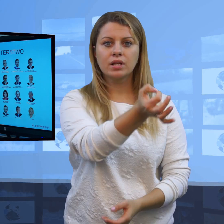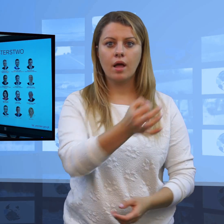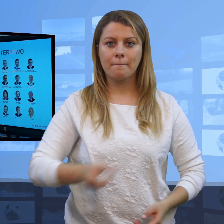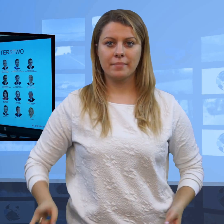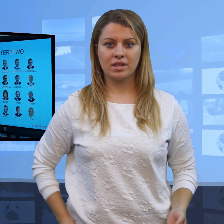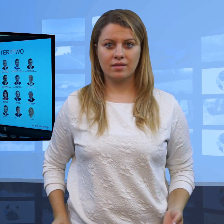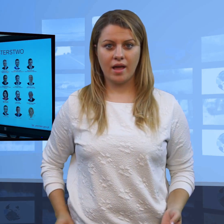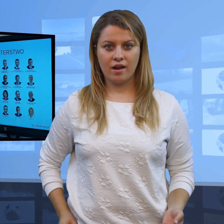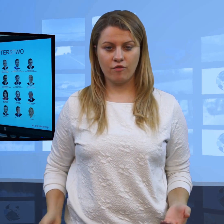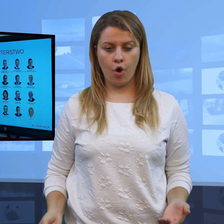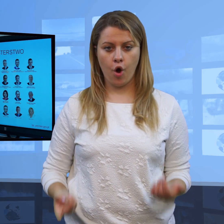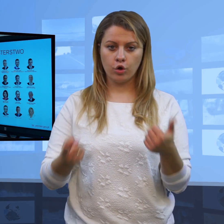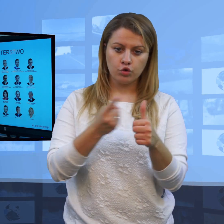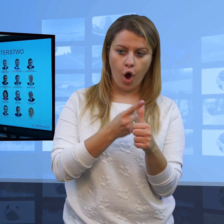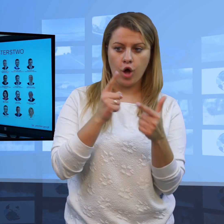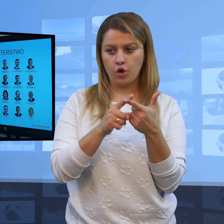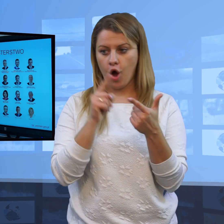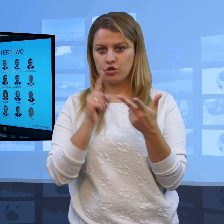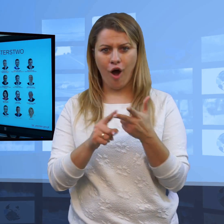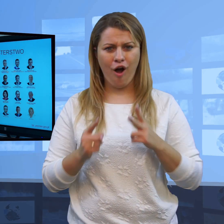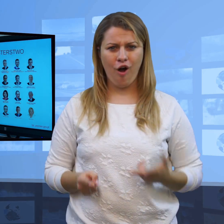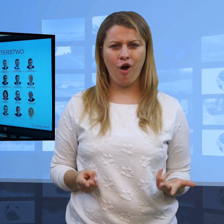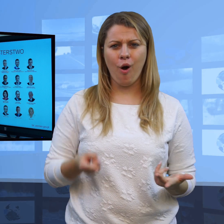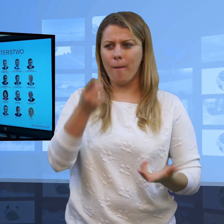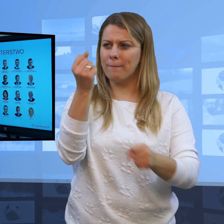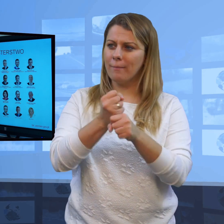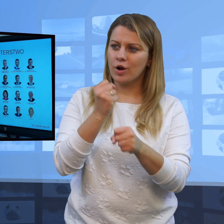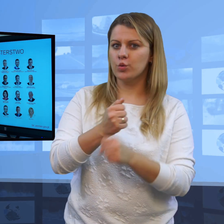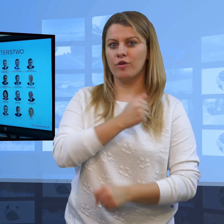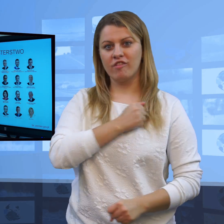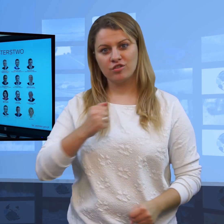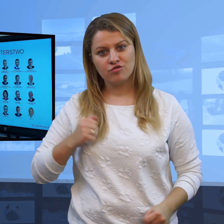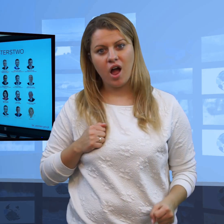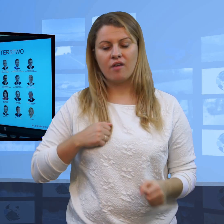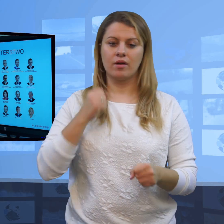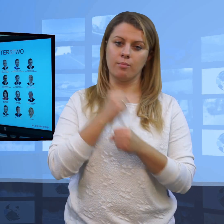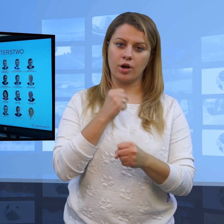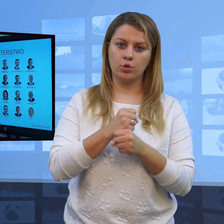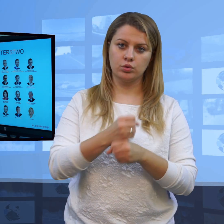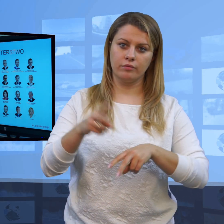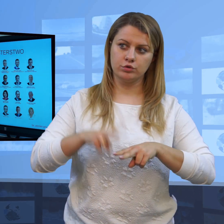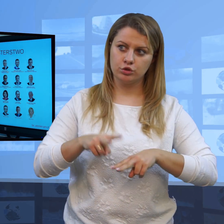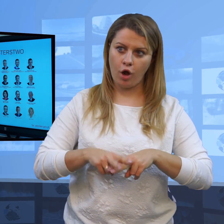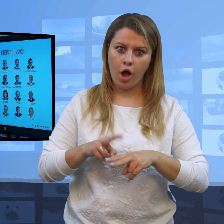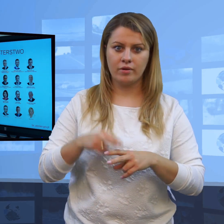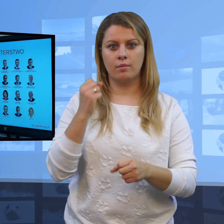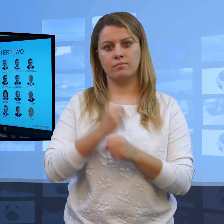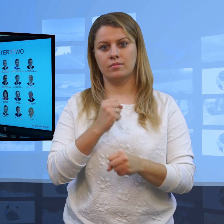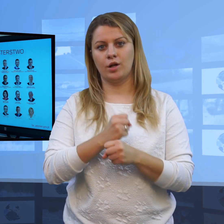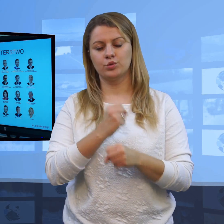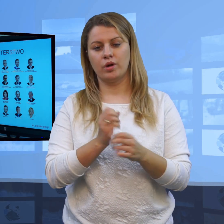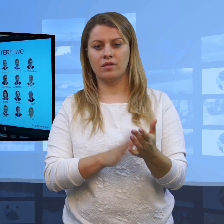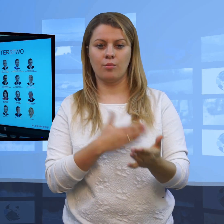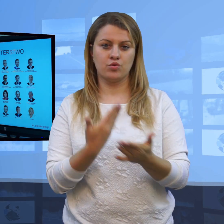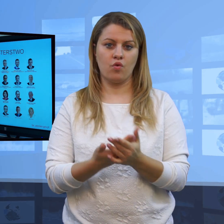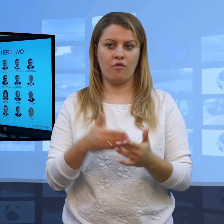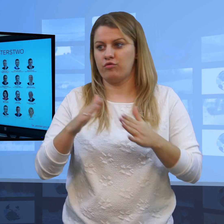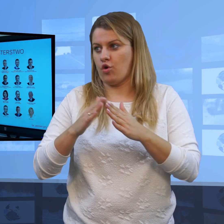ministerstwa. Każdy jeden, nieważne czy pracuje w Warszawie, nieważne czy pracuje w Rzeszowie,